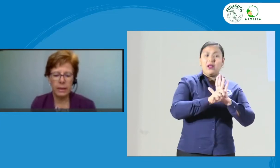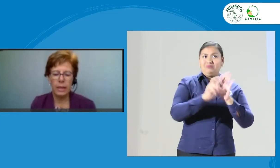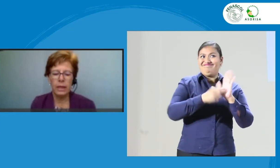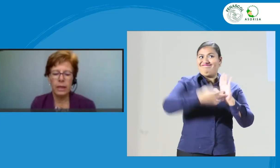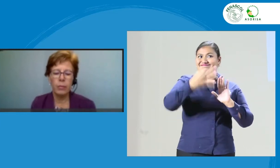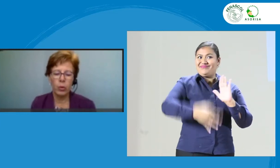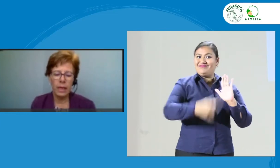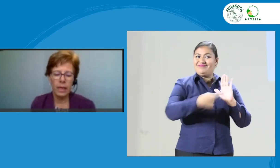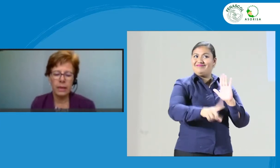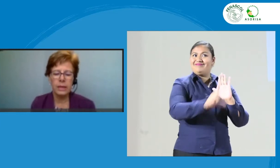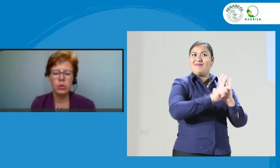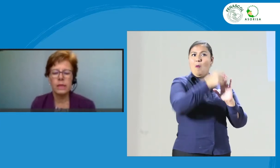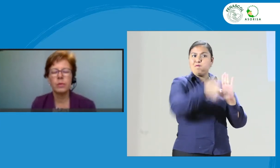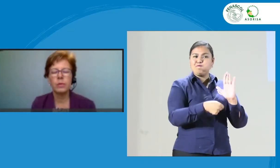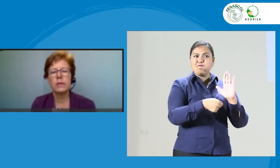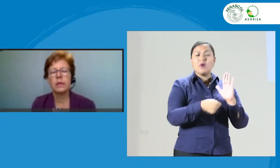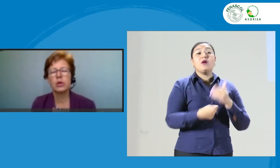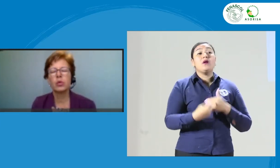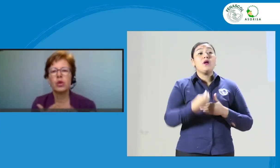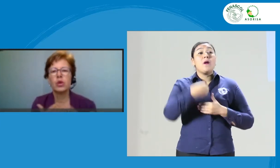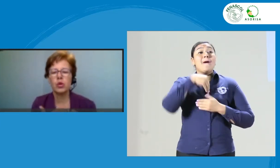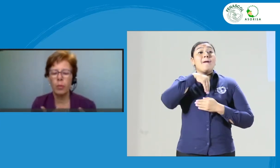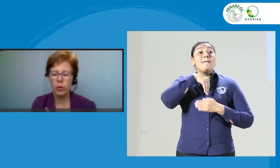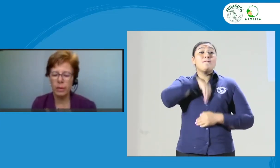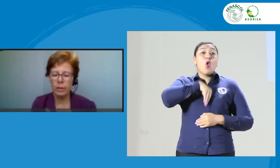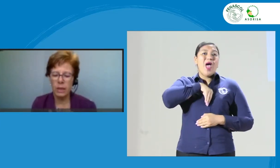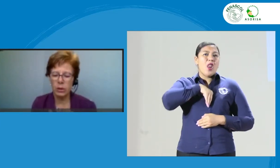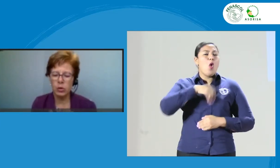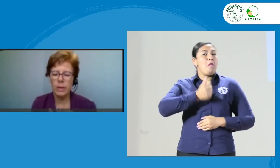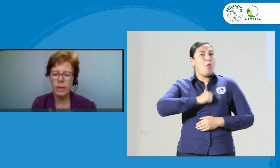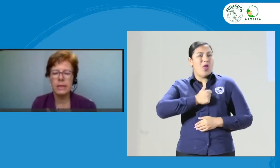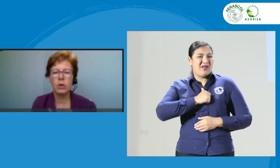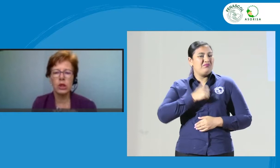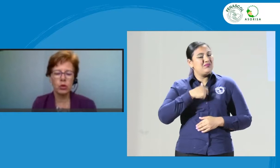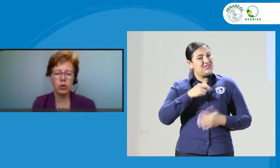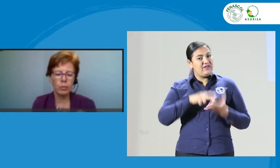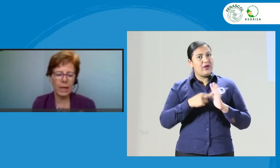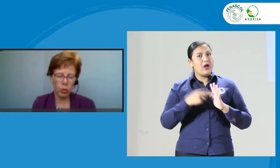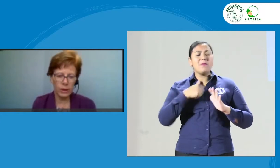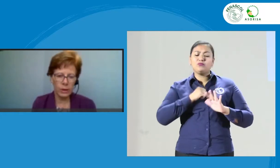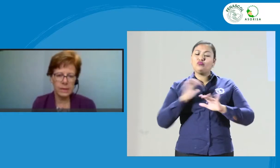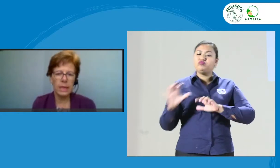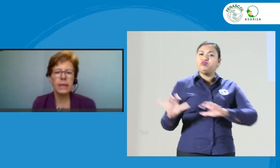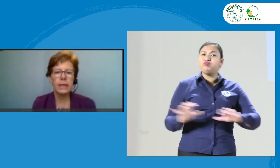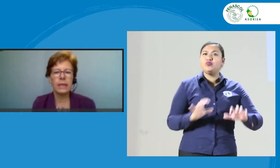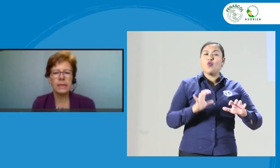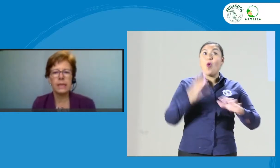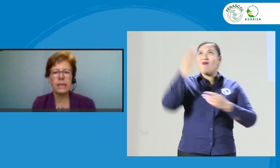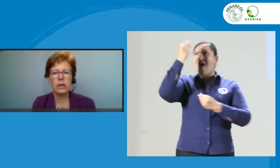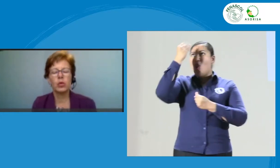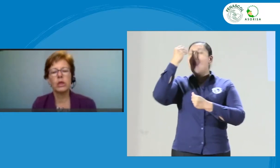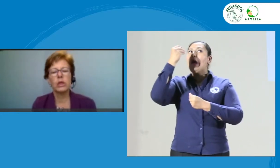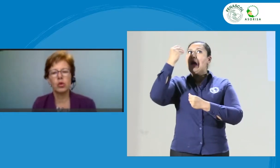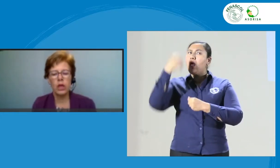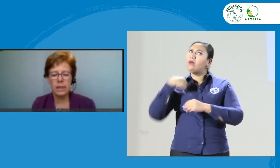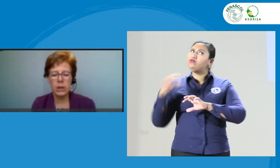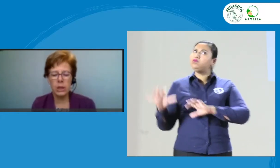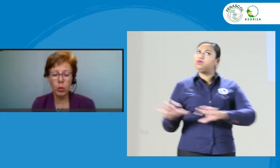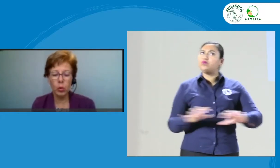La moral, son nuestros comportamientos basados en los valores y en las tradiciones sociales y culturales.